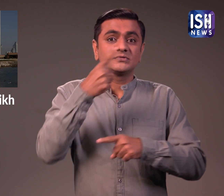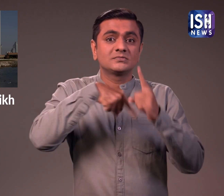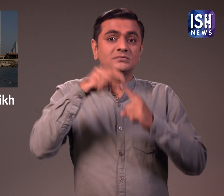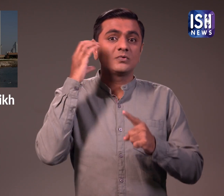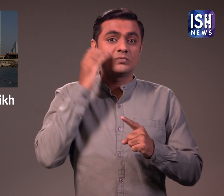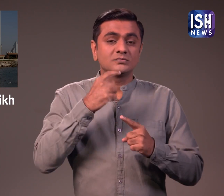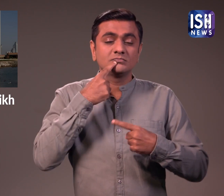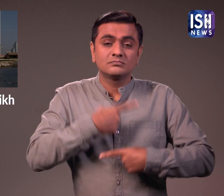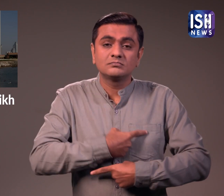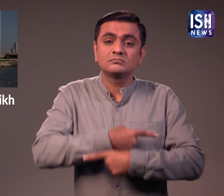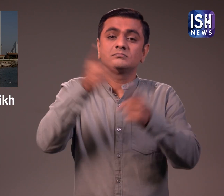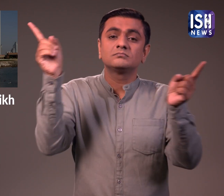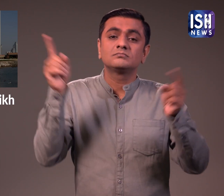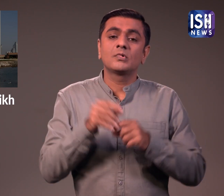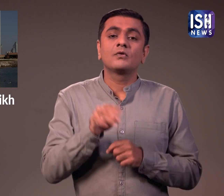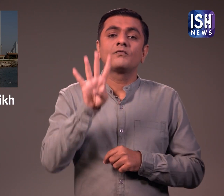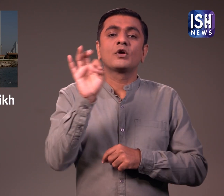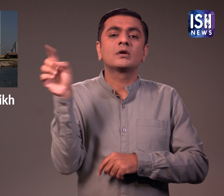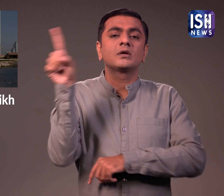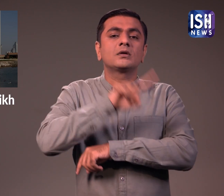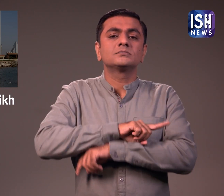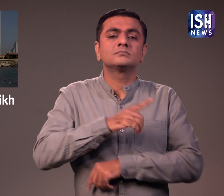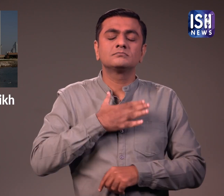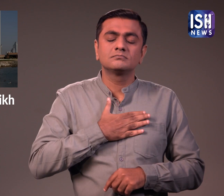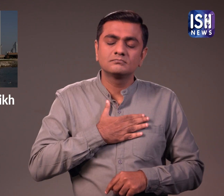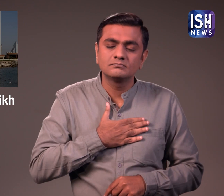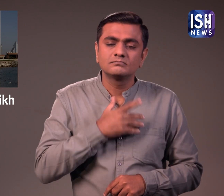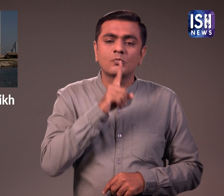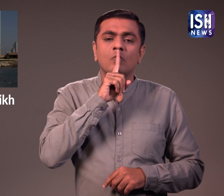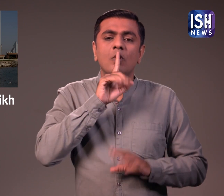UAE ने 40 दिनों के शोक की घोशना की है